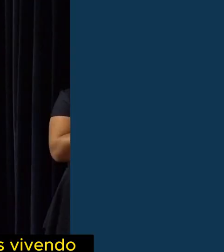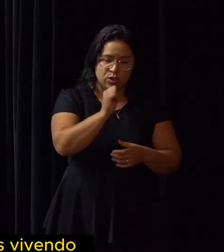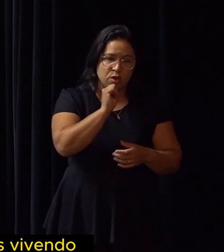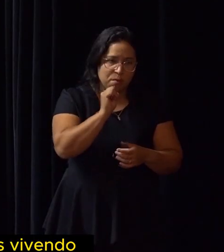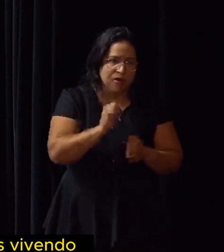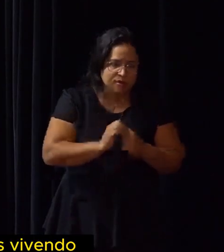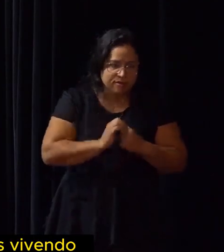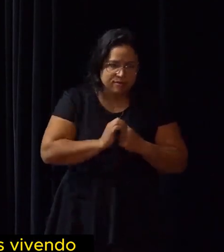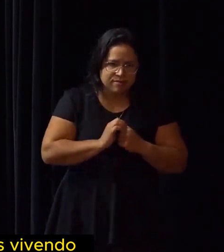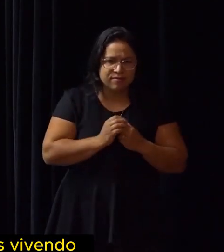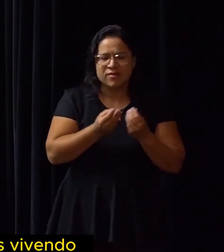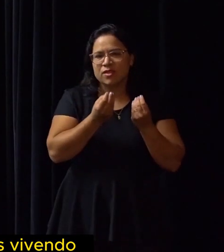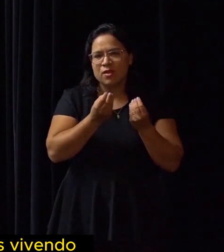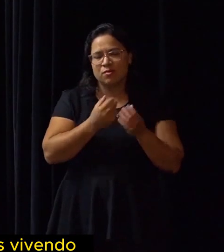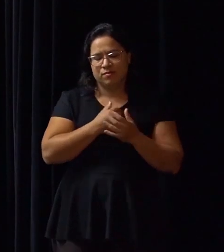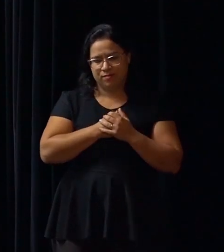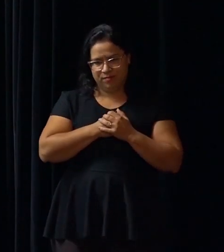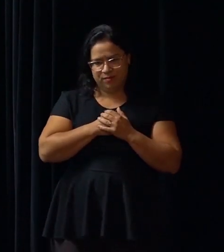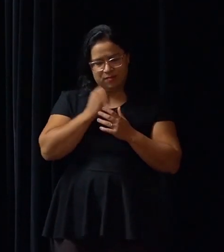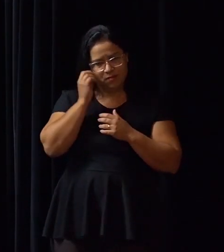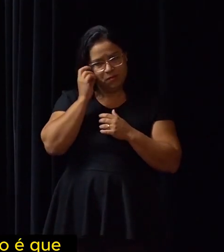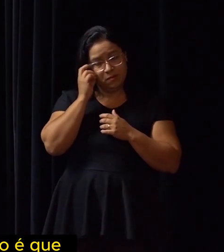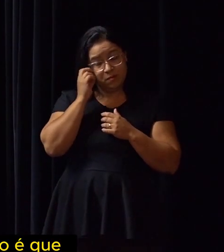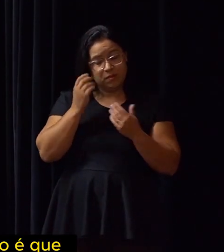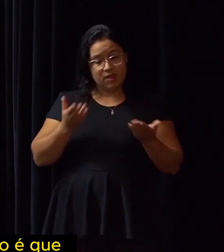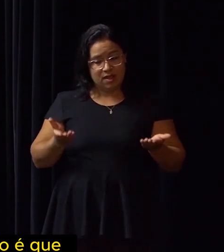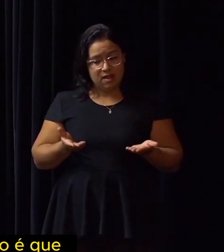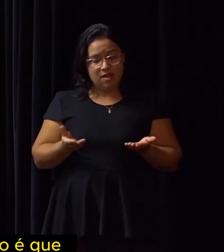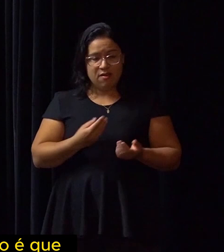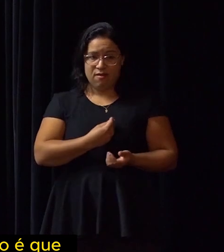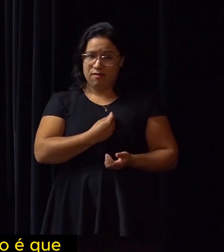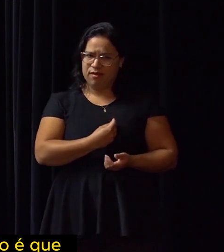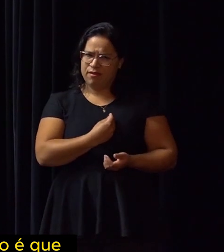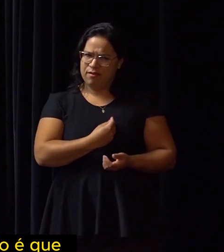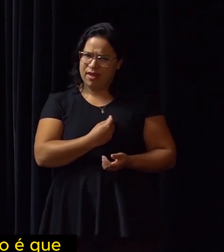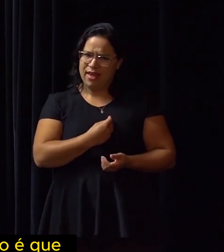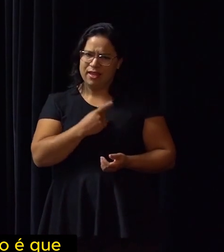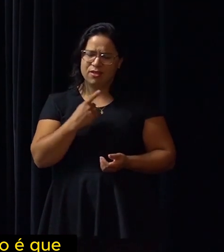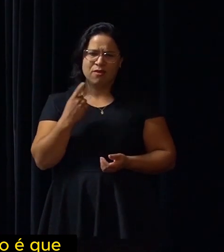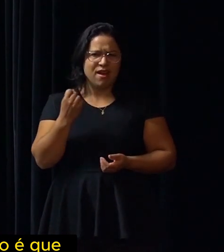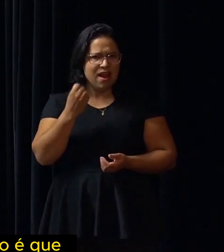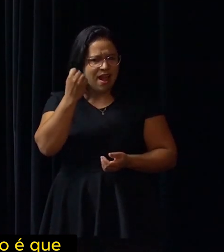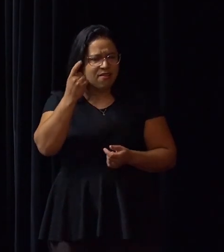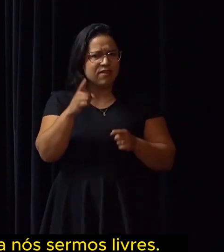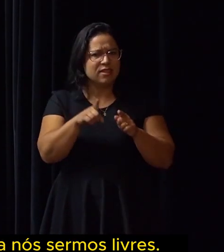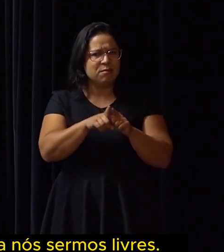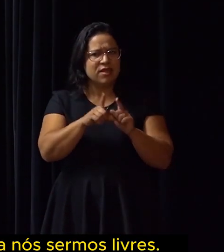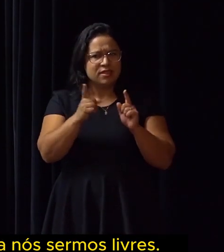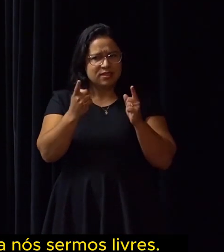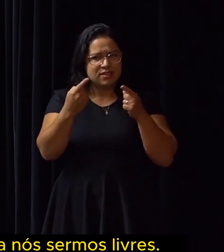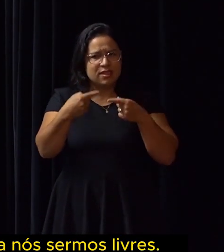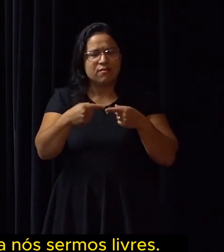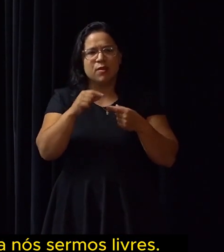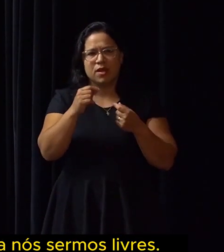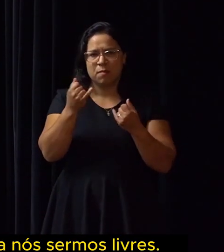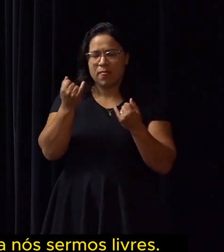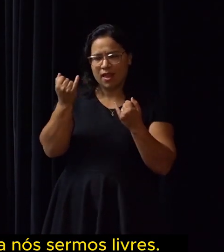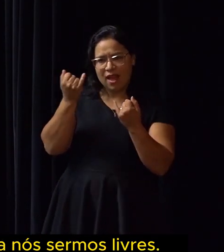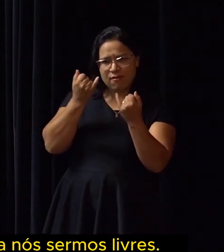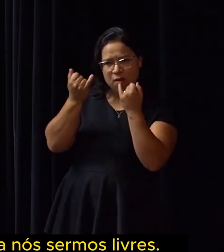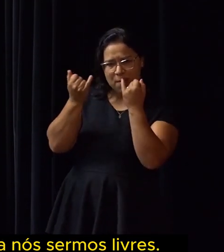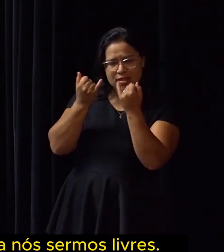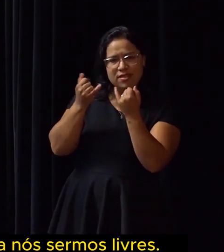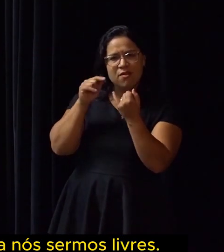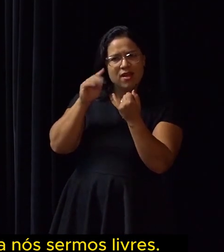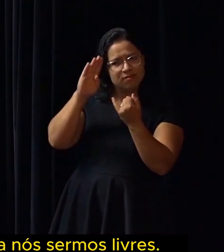Então, o nós estamos vivendo e a gravidade e o desafio é que a informação é imprescindível